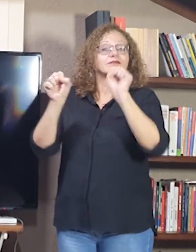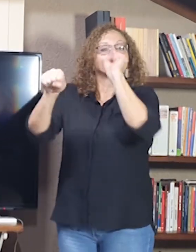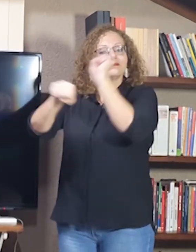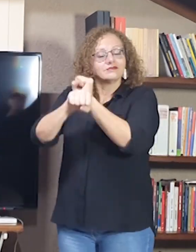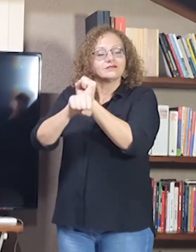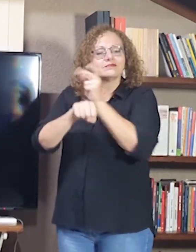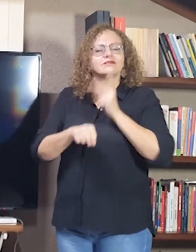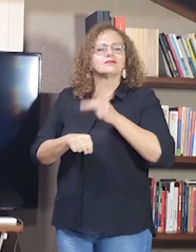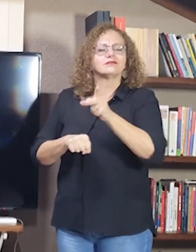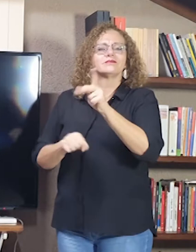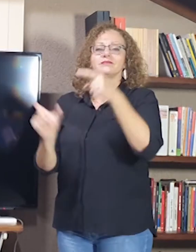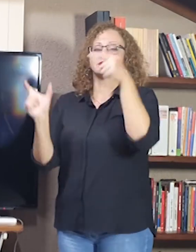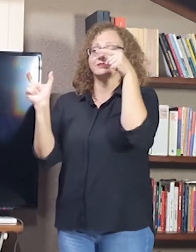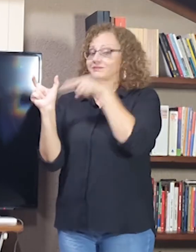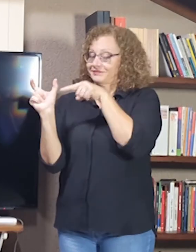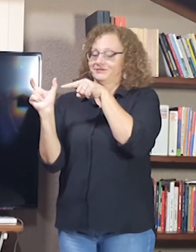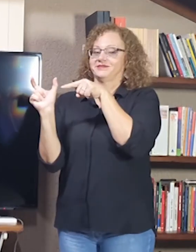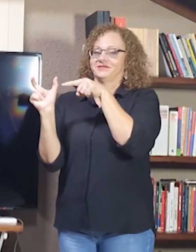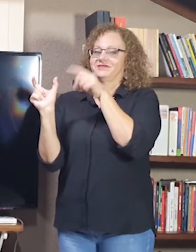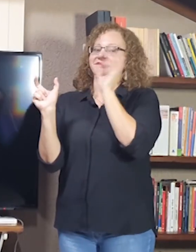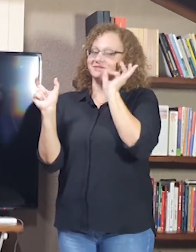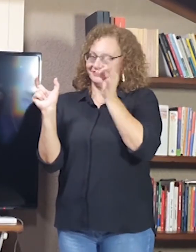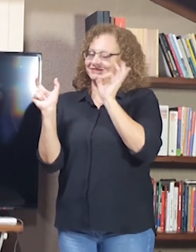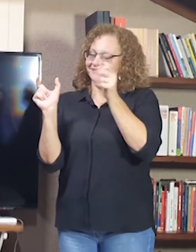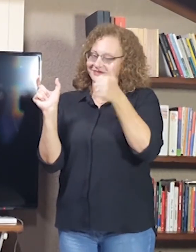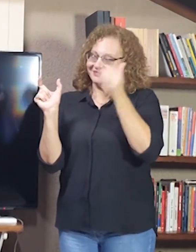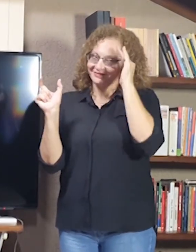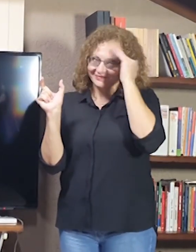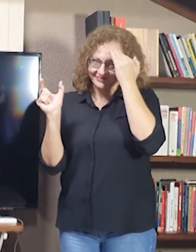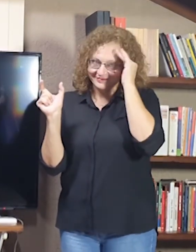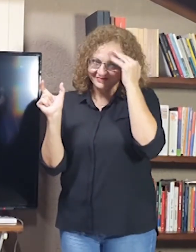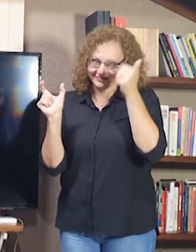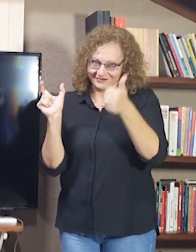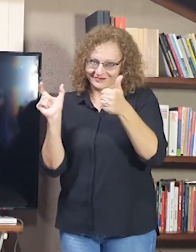Então, percebam ali que o morfema preso, ele acaba ficando parado.